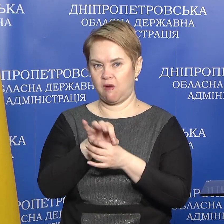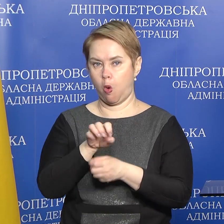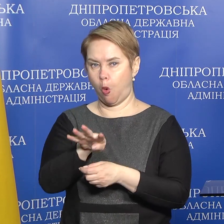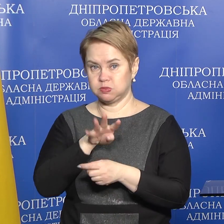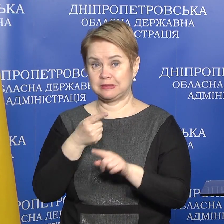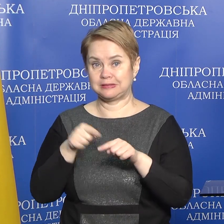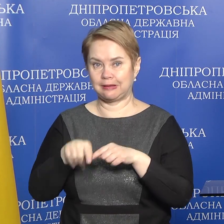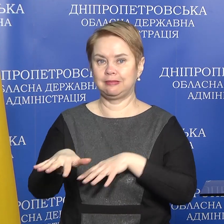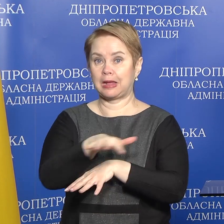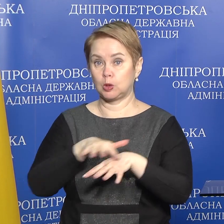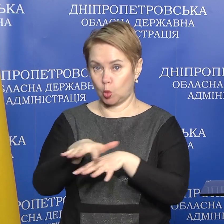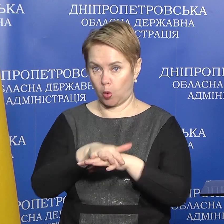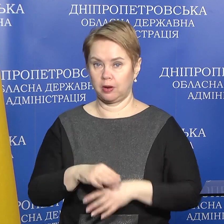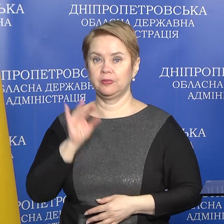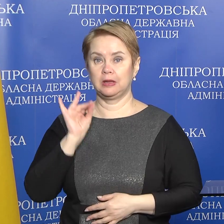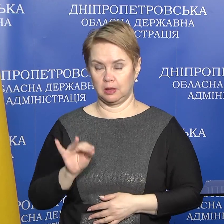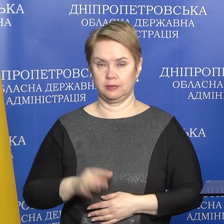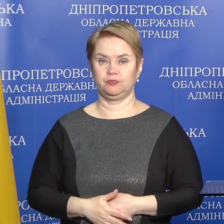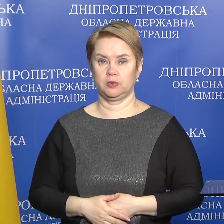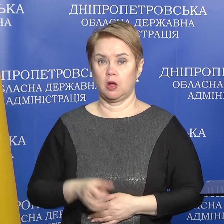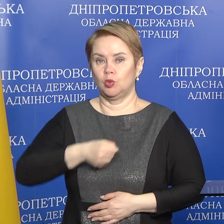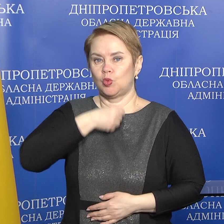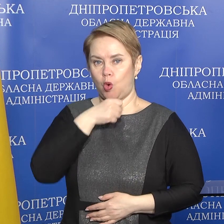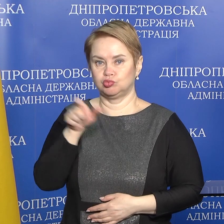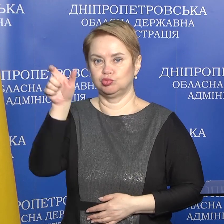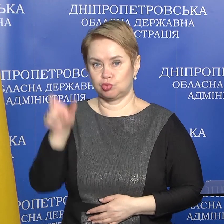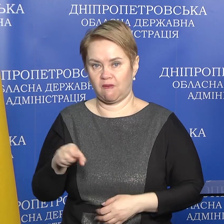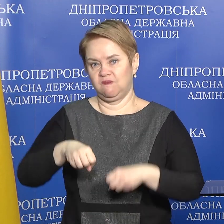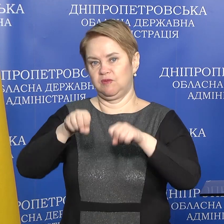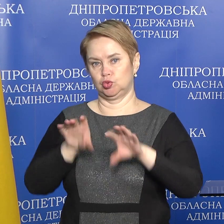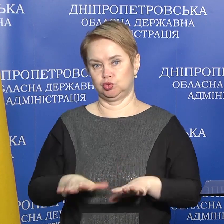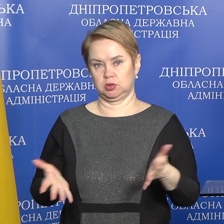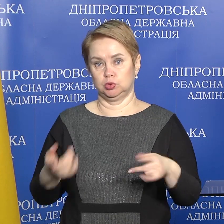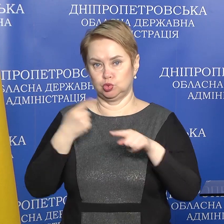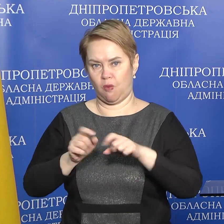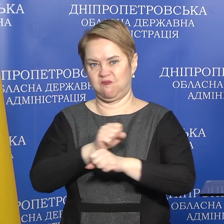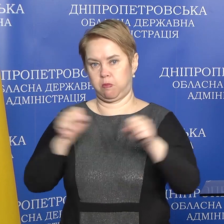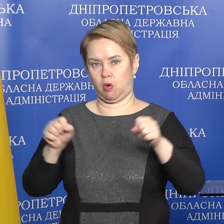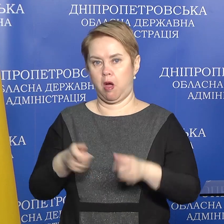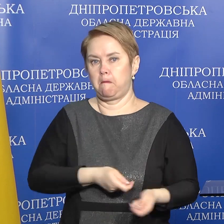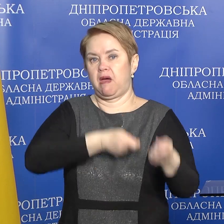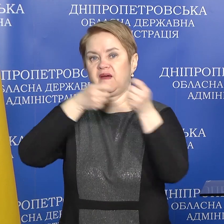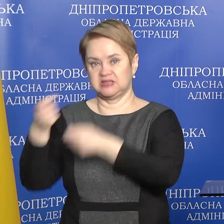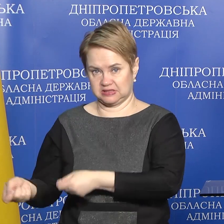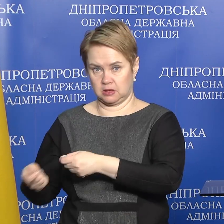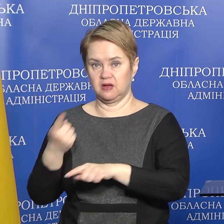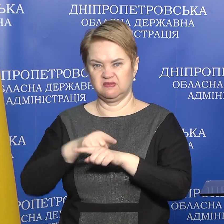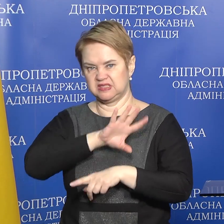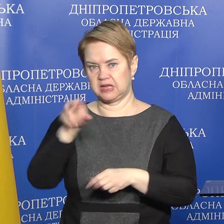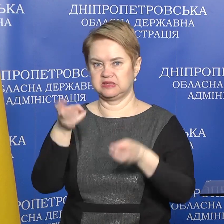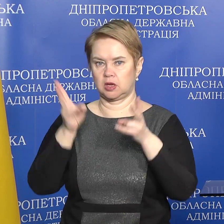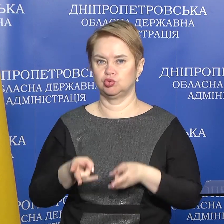обстріл тієї території, і дорослий чоловік вирішив цю вибухівку перевести. Все